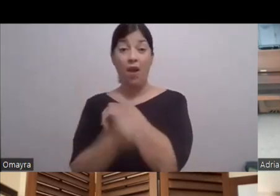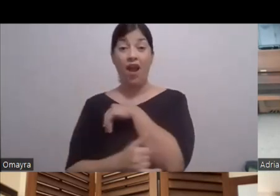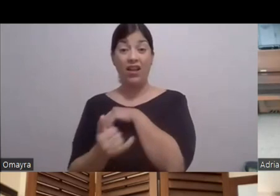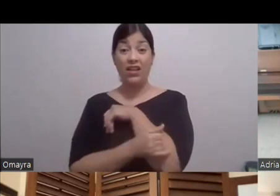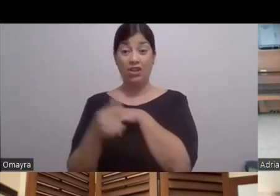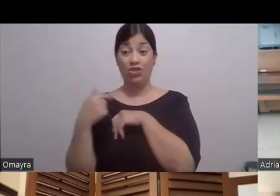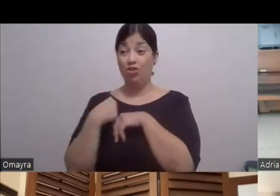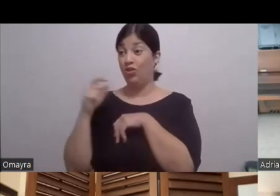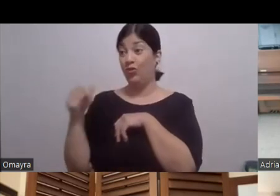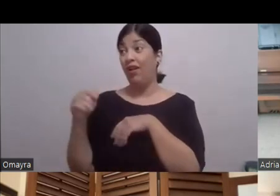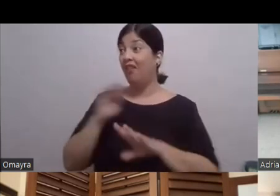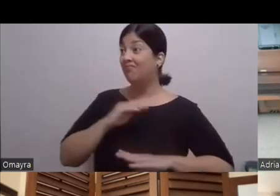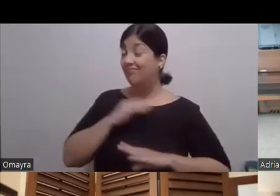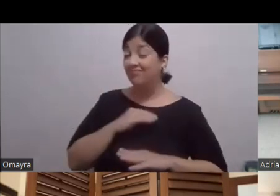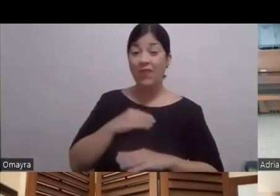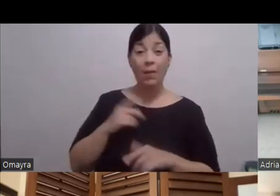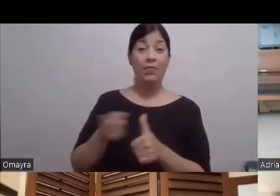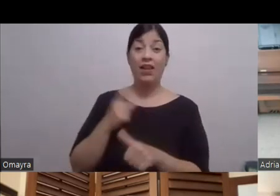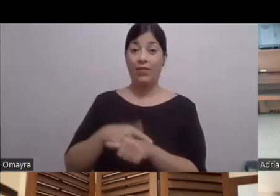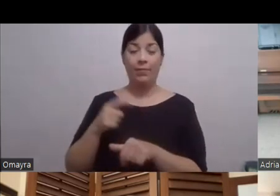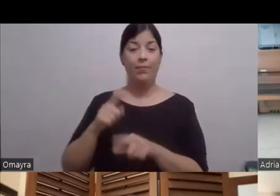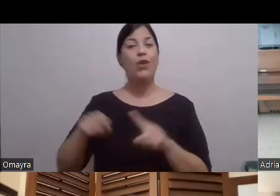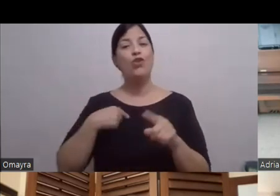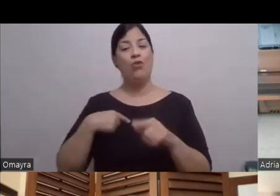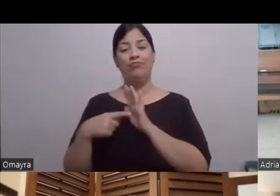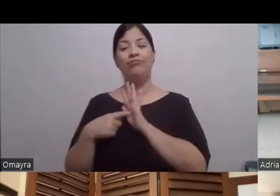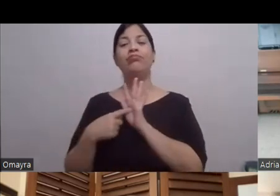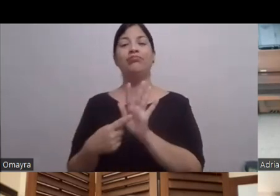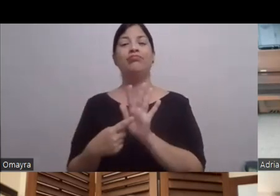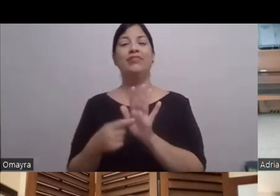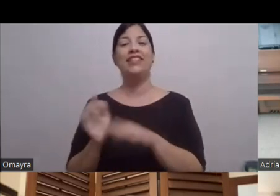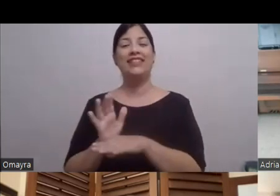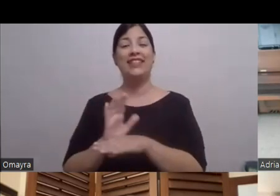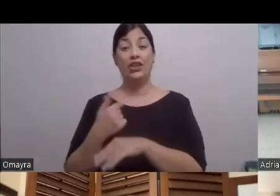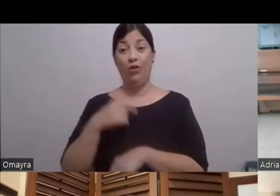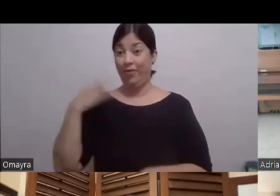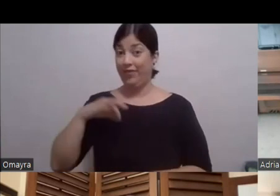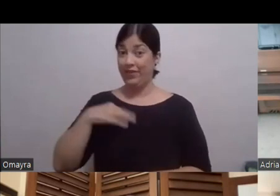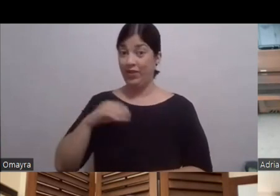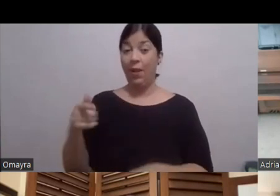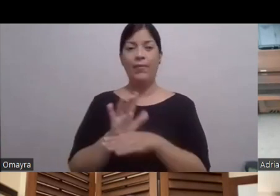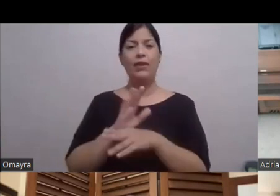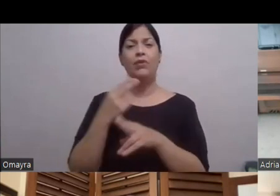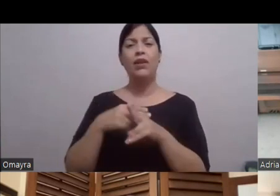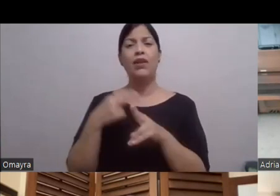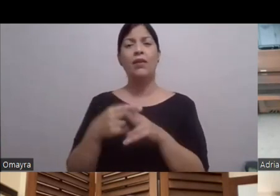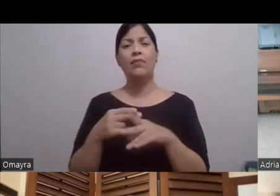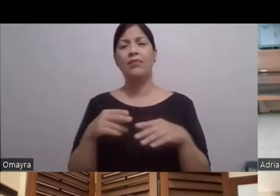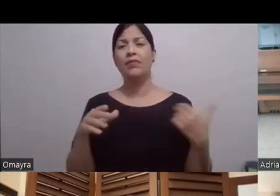película Tuve la exposición De estar en cine Y estuve bendecido Porque esa película Que se llama La verdad Ay Dios mío